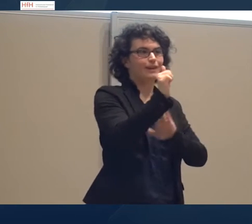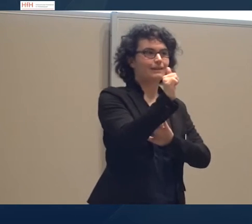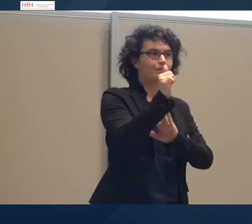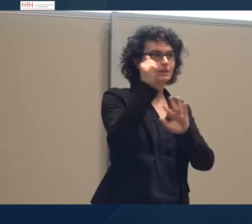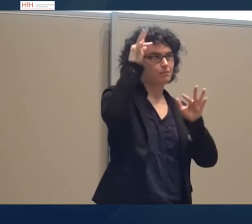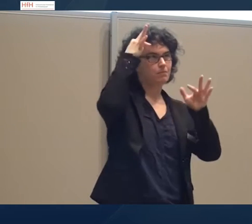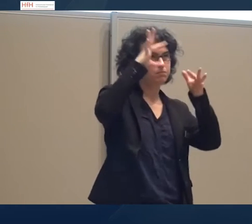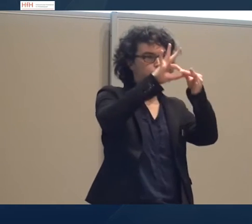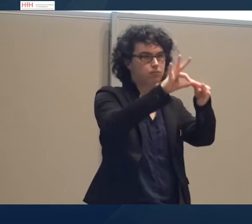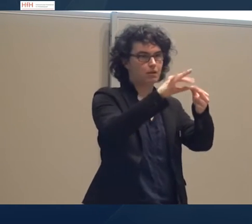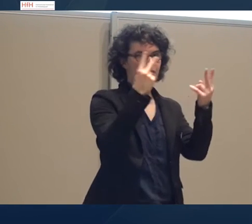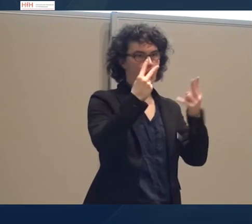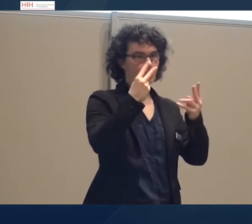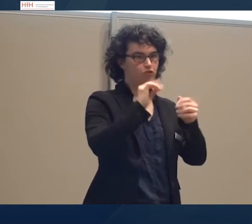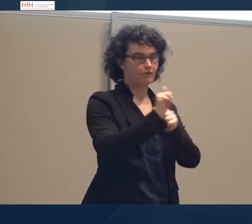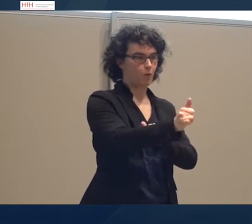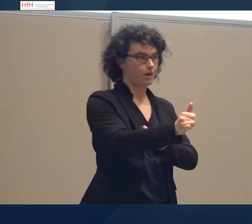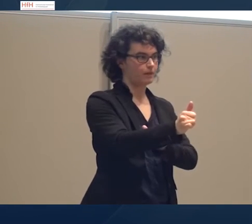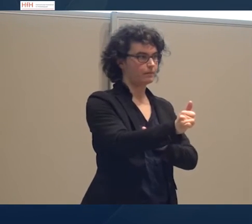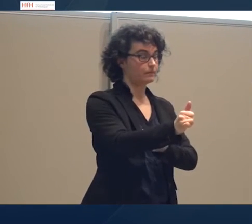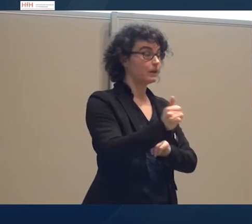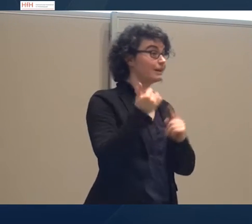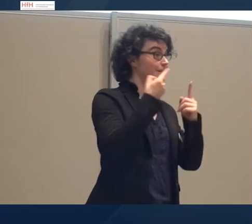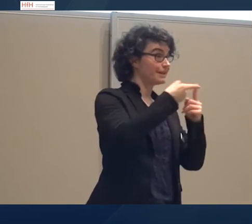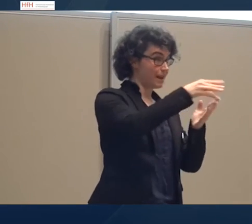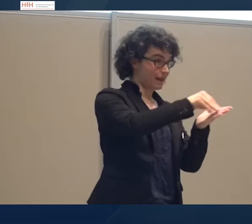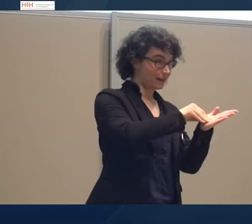Das Ergebnis sollte idealerweise dann eine Skala sein.